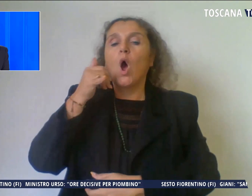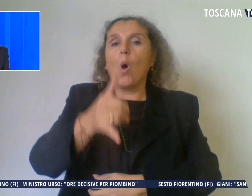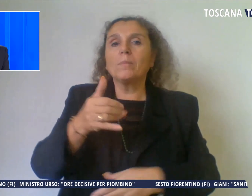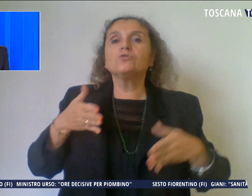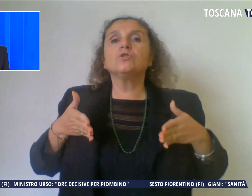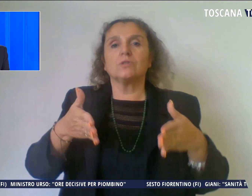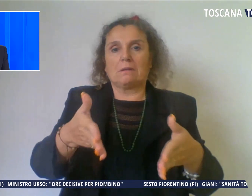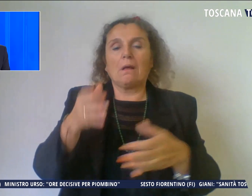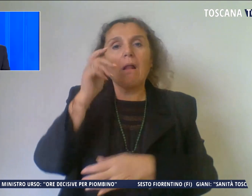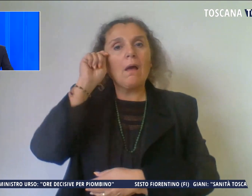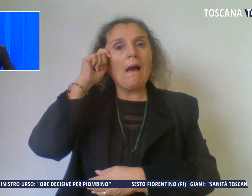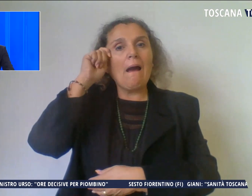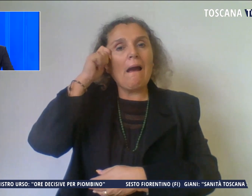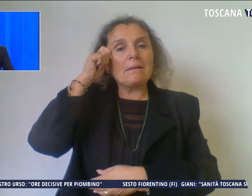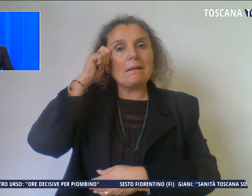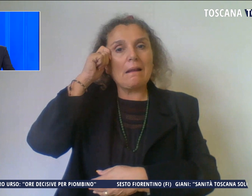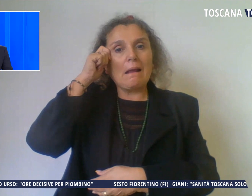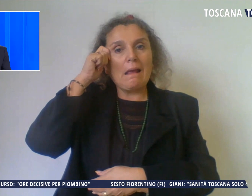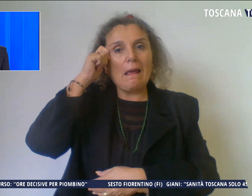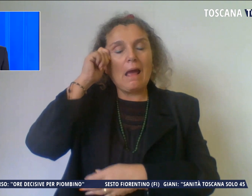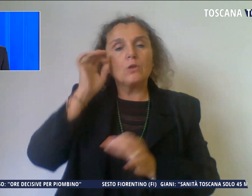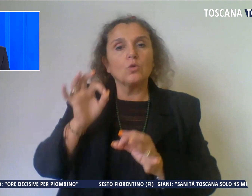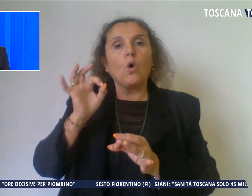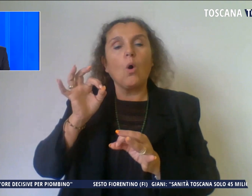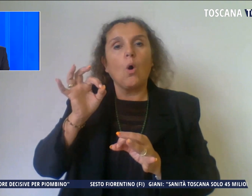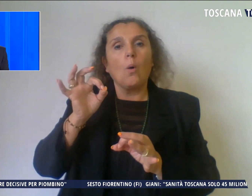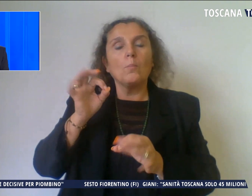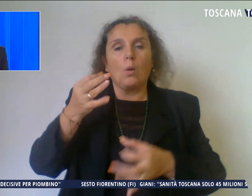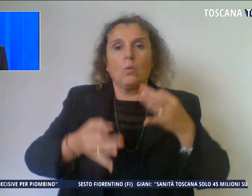il reato ipotizzato proprio dalla procura.